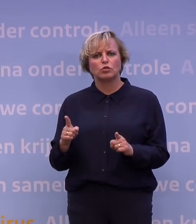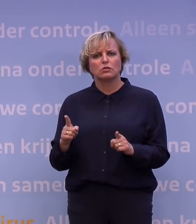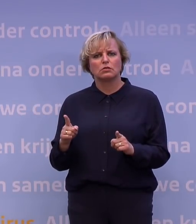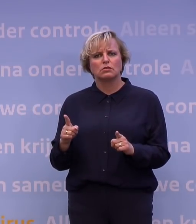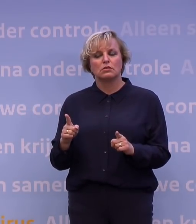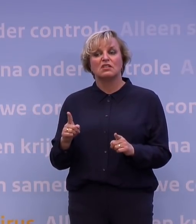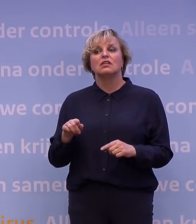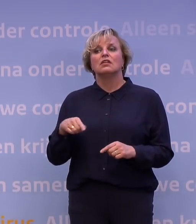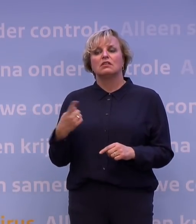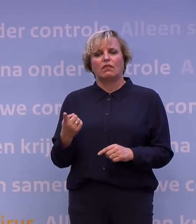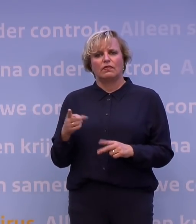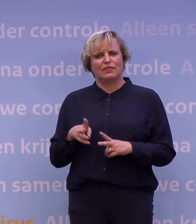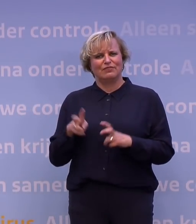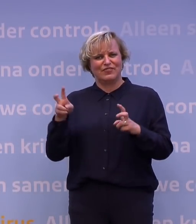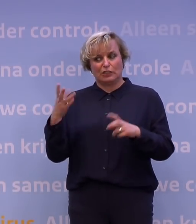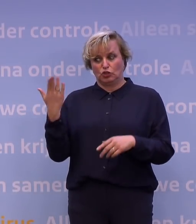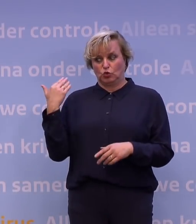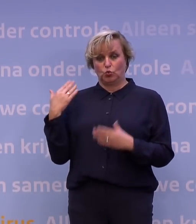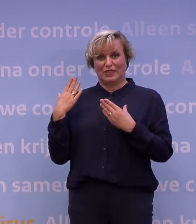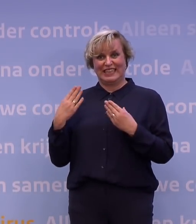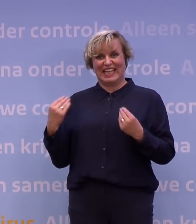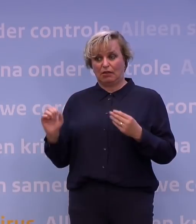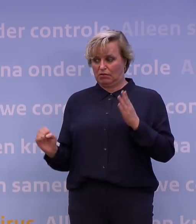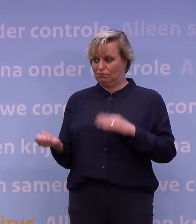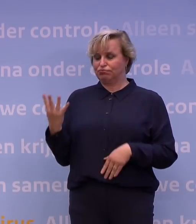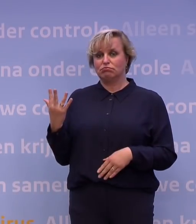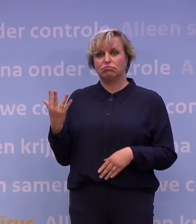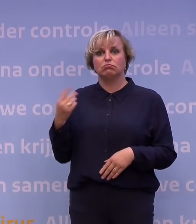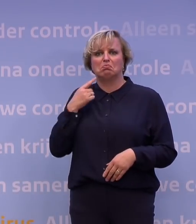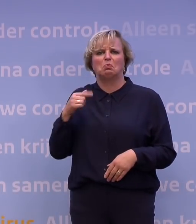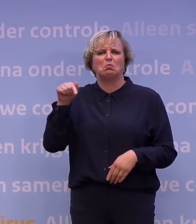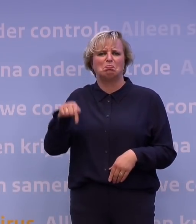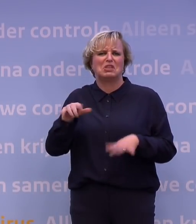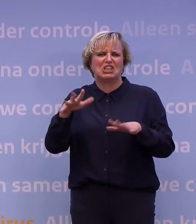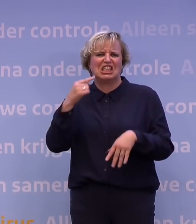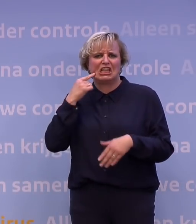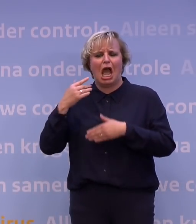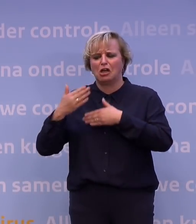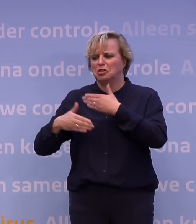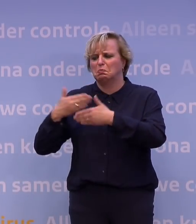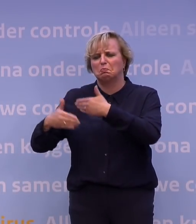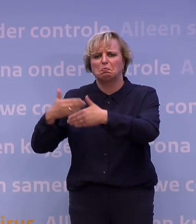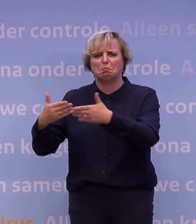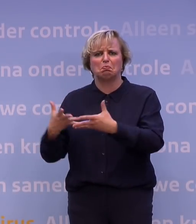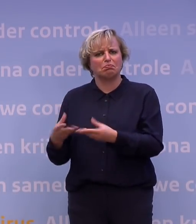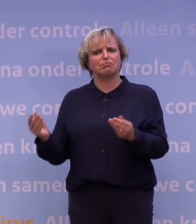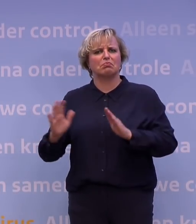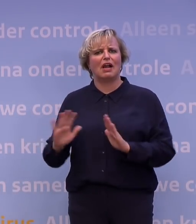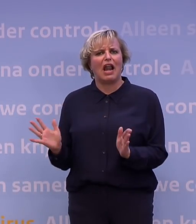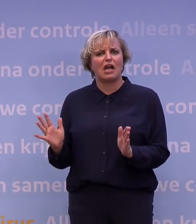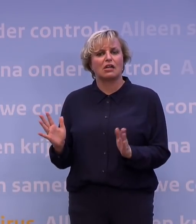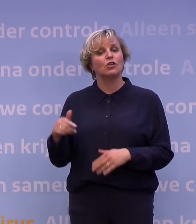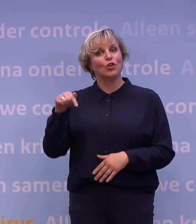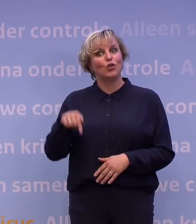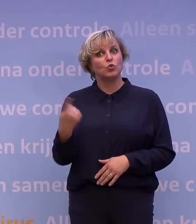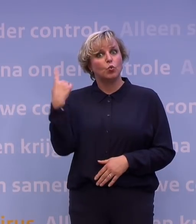eerste constatering van het virus in Nederland moest al binnen een dag of tien de indamfase worden losgelaten. En nu heeft u